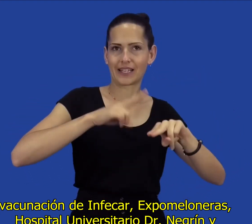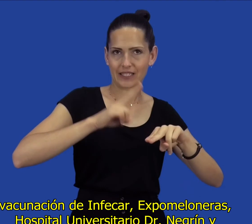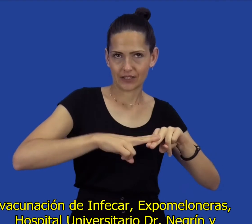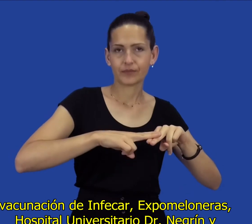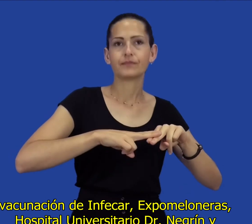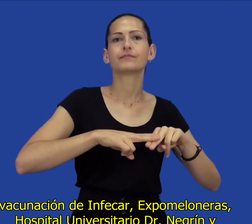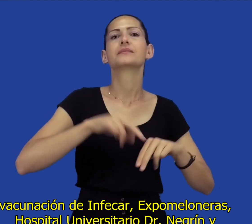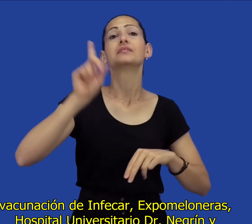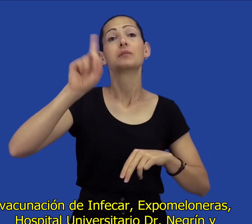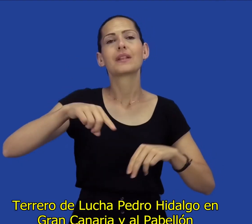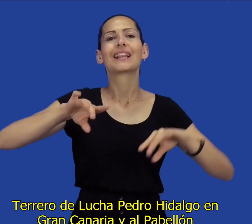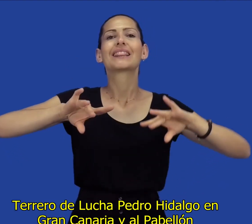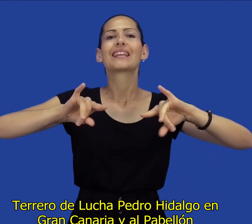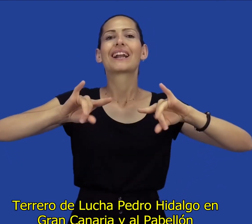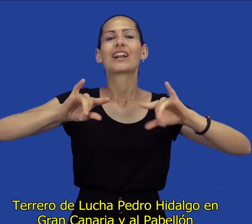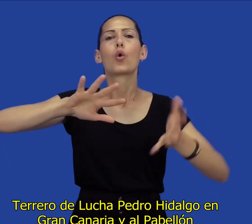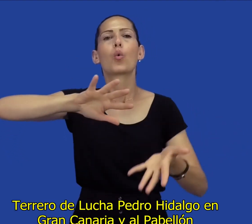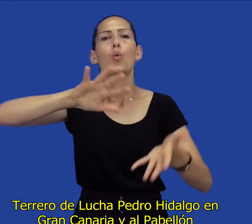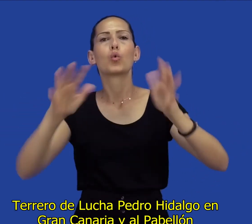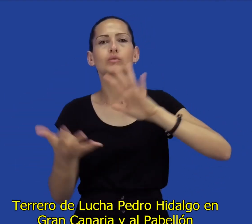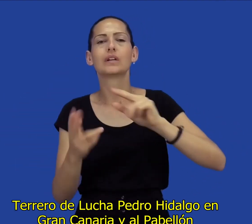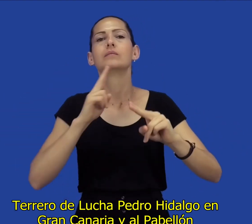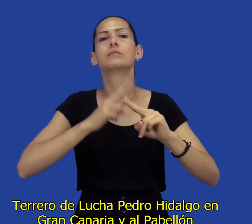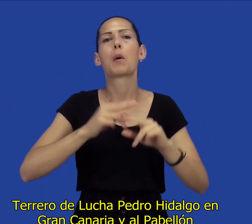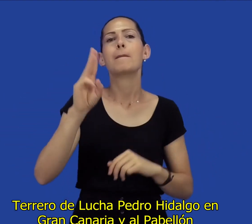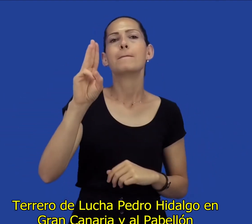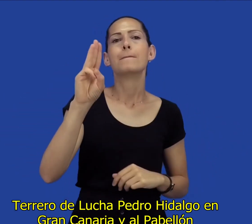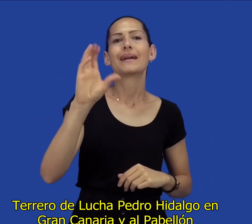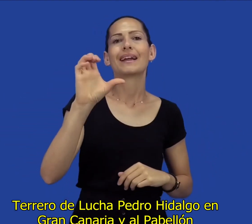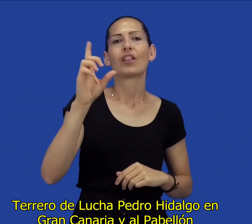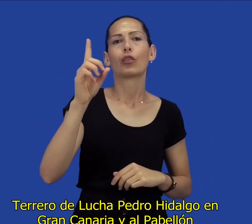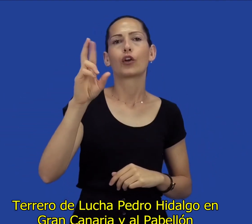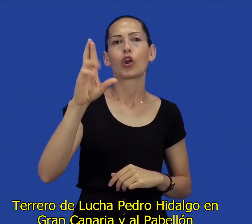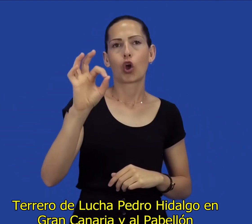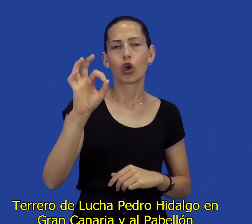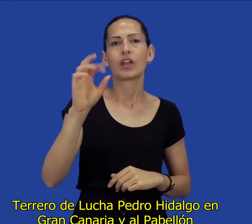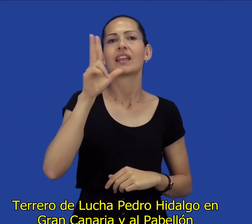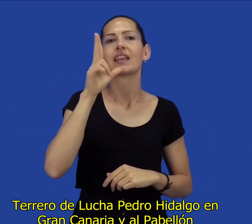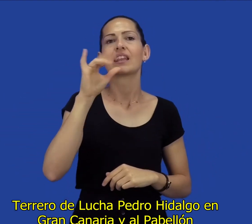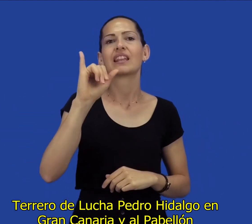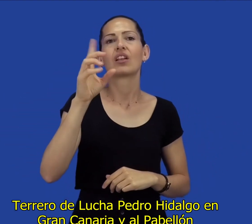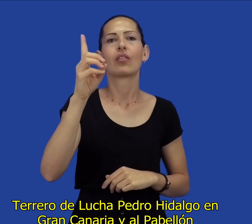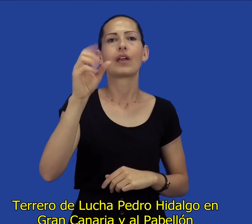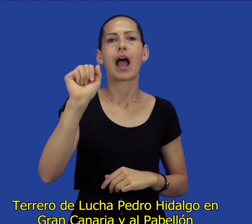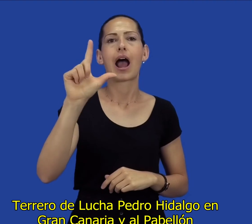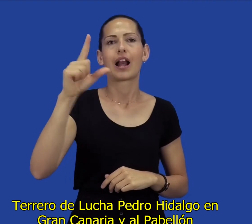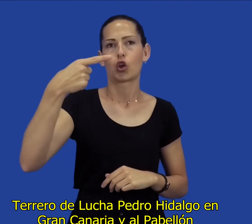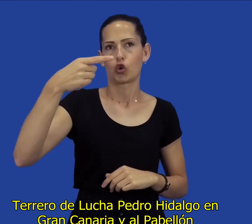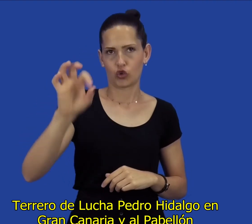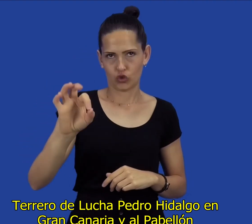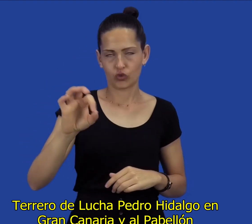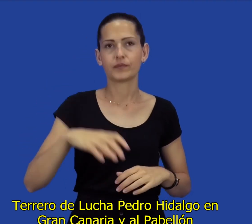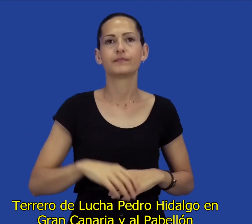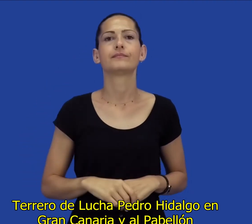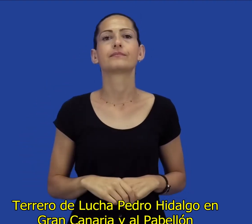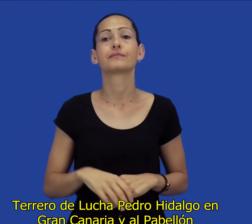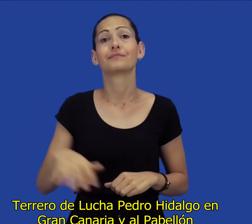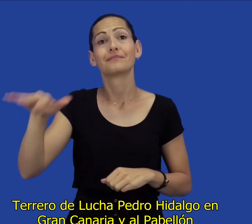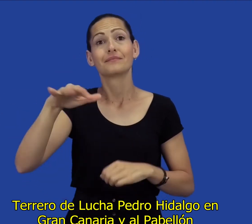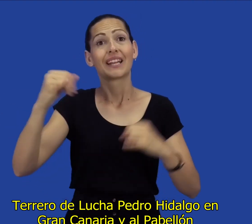Negrín y Terrero de Lucha Pedro Hidalgo en Gran Canaria y al